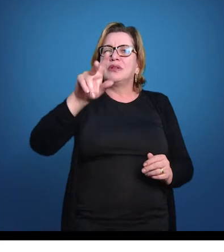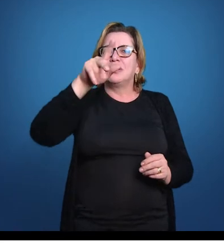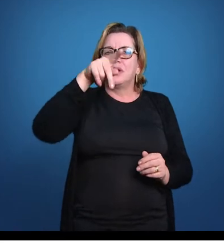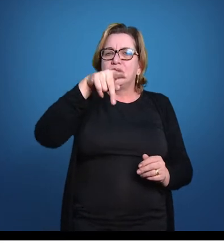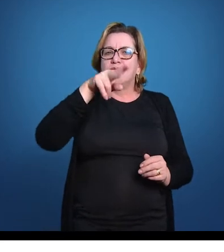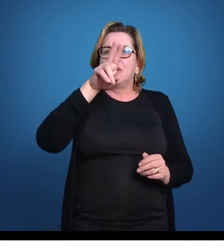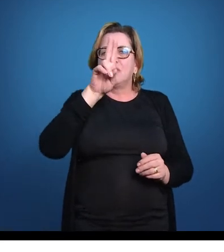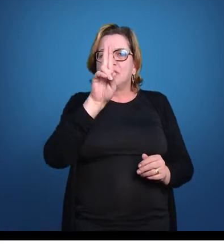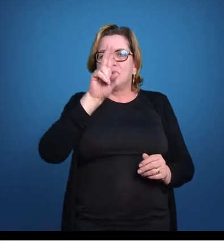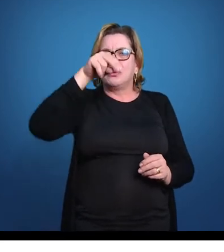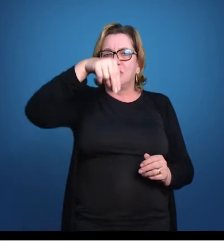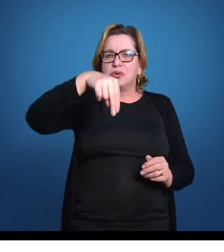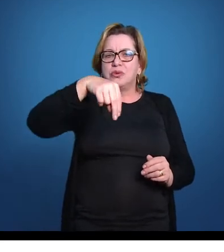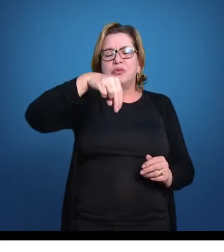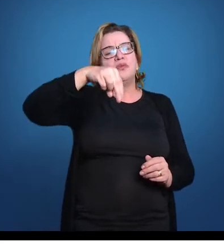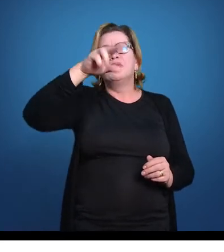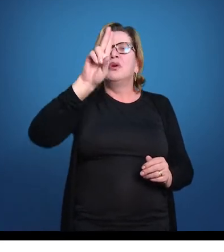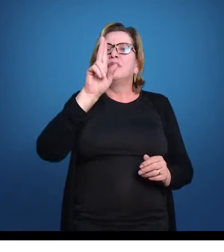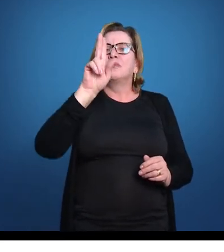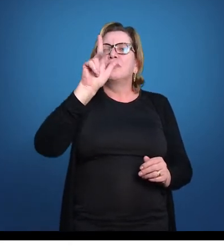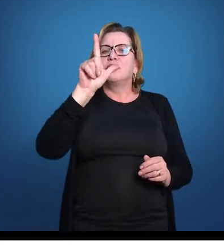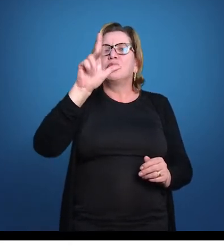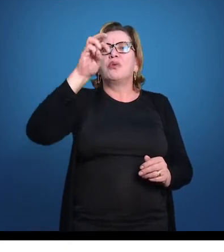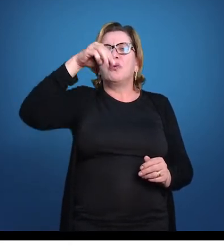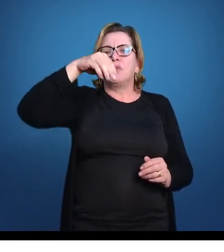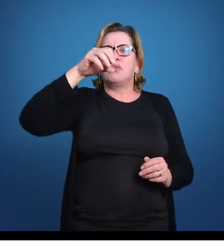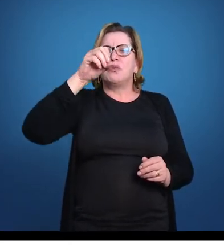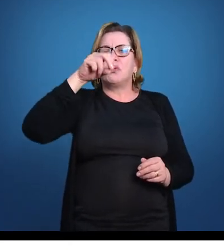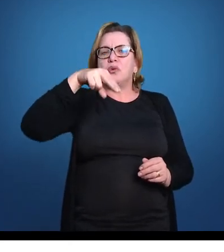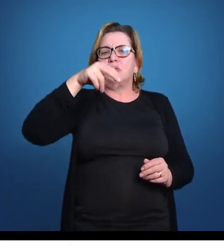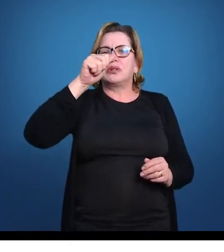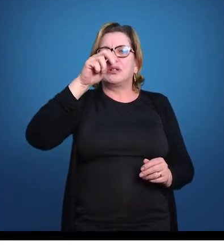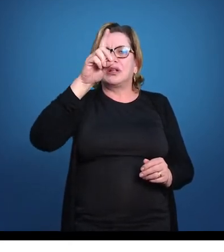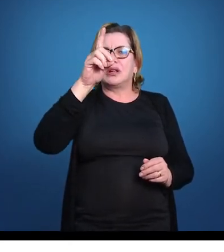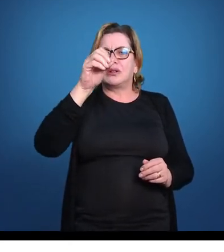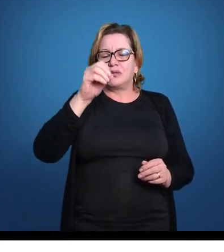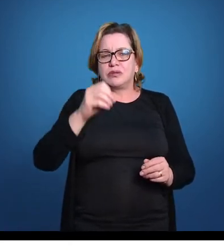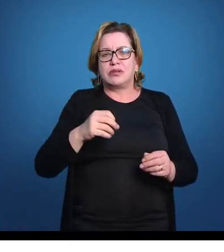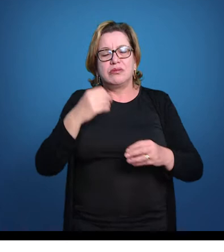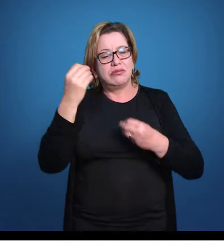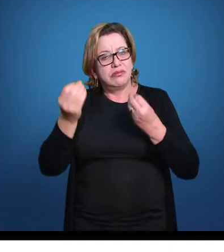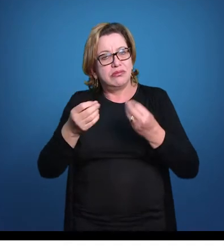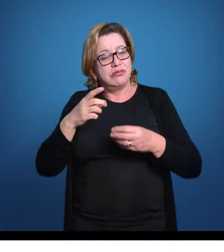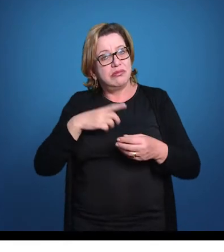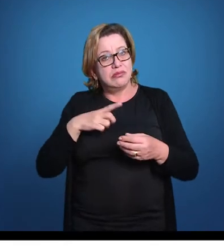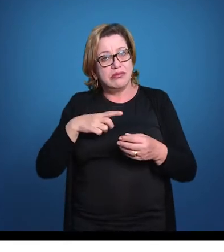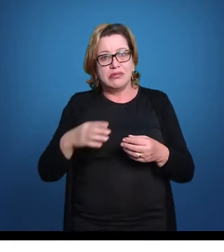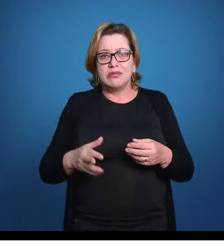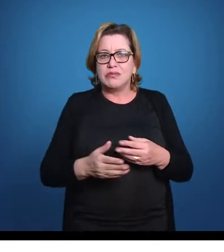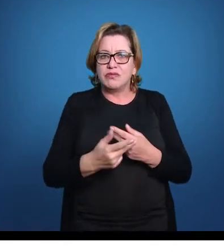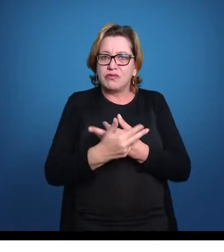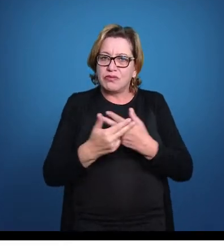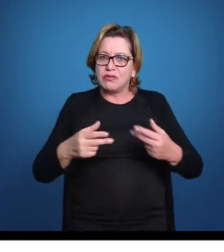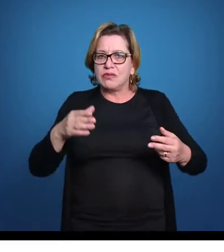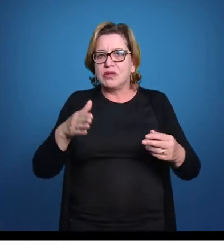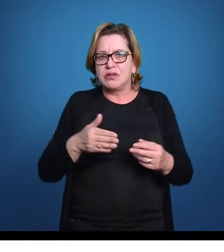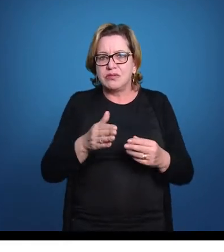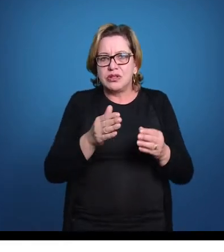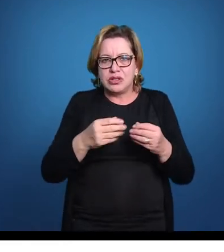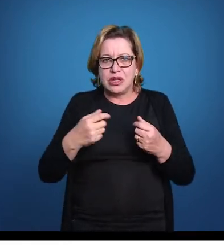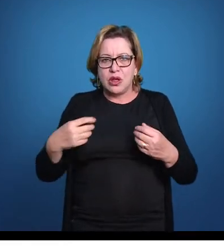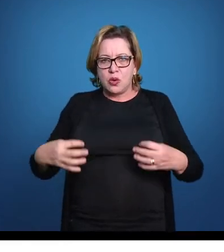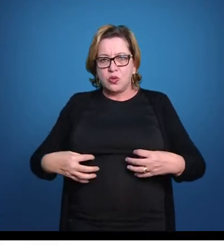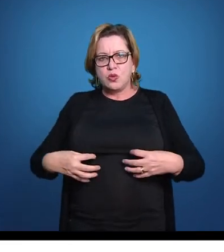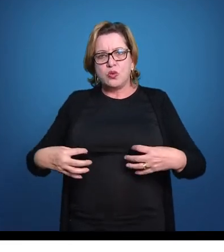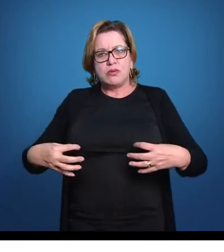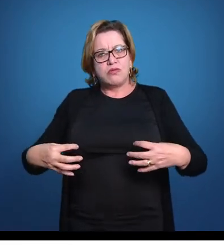dipinói, de dois pinóipneumos, de ar. Então, dois pulmões, que em vez de regredir